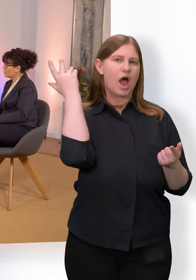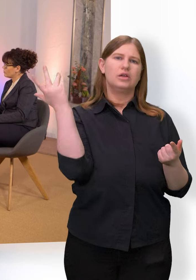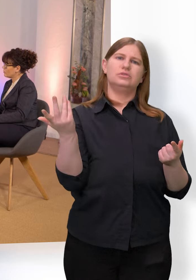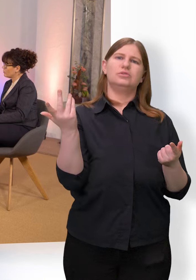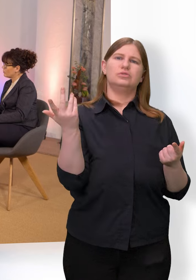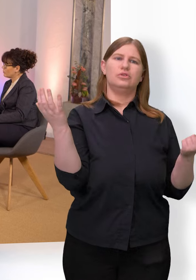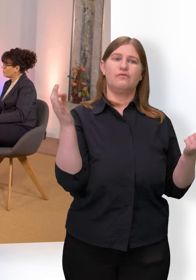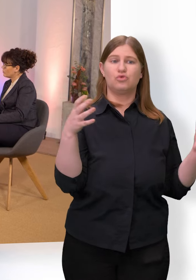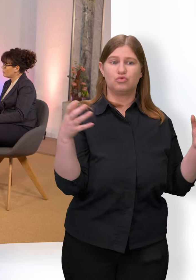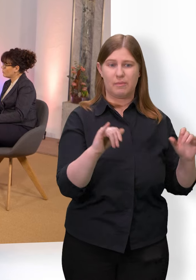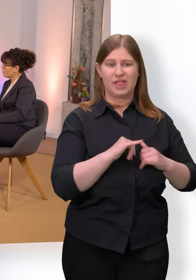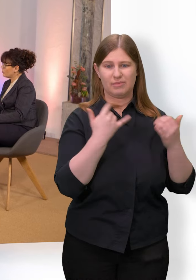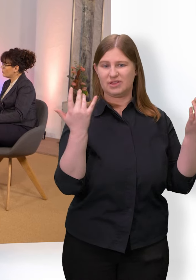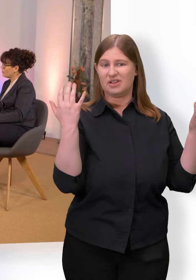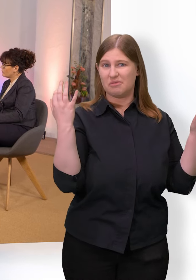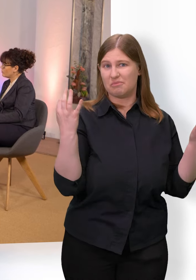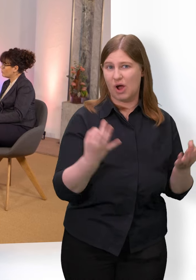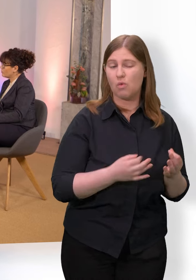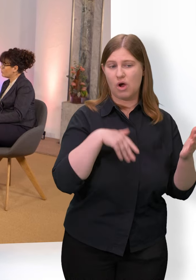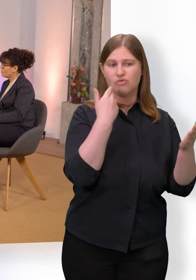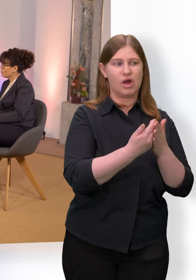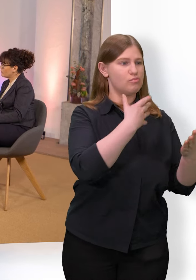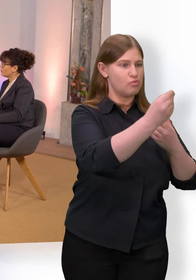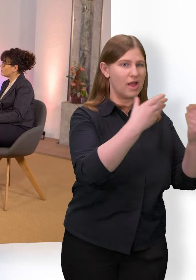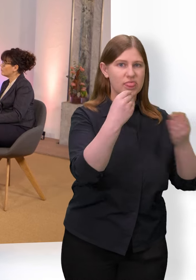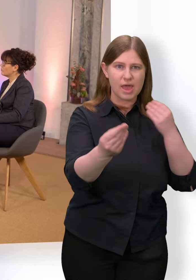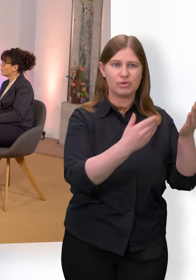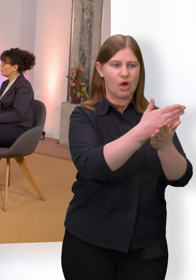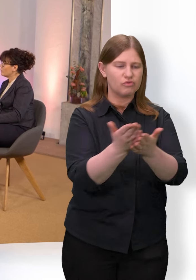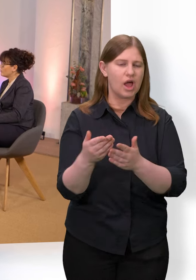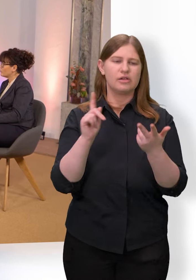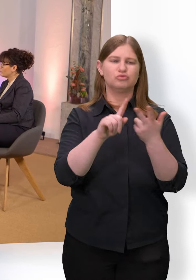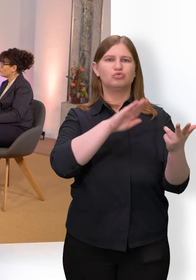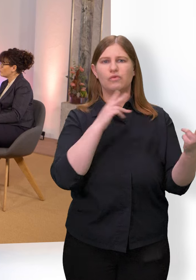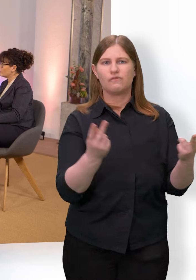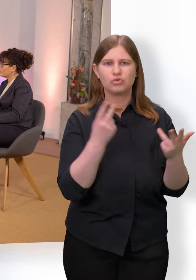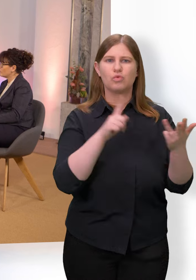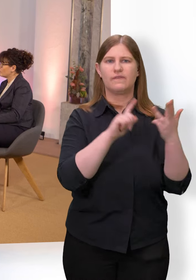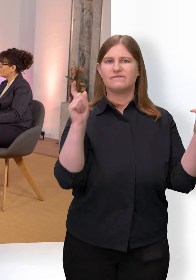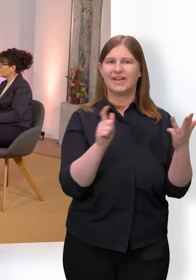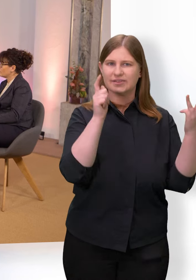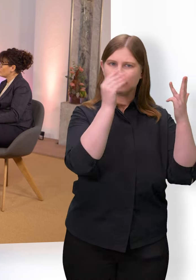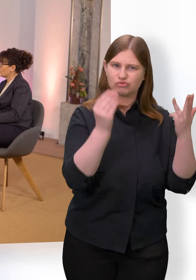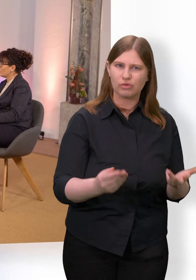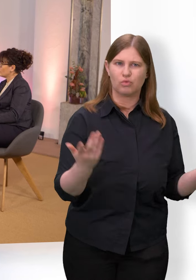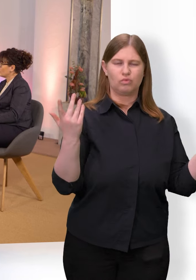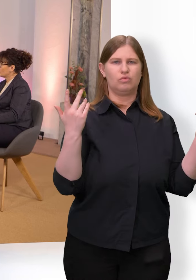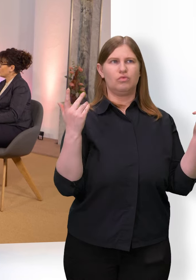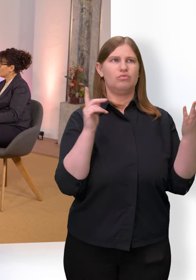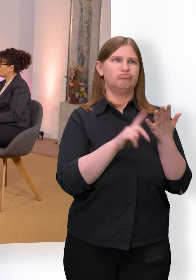Zusammenleben eben auch gehört, dass ich auch bestimmte Aufgaben mit übernehme. Es geht um schulische Förderung, es geht um Freizeitgestaltung. Es geht darum,